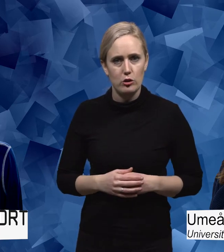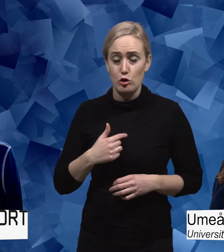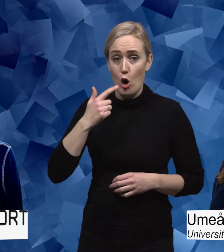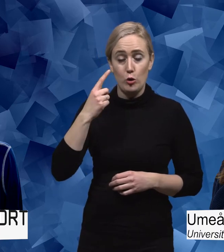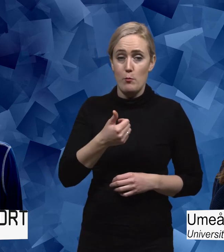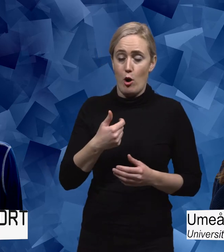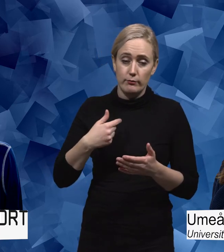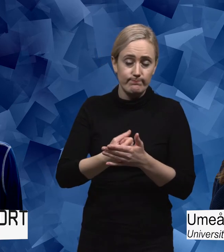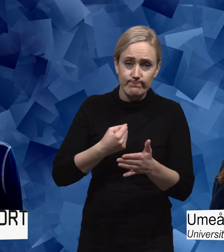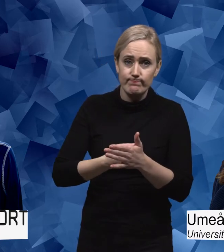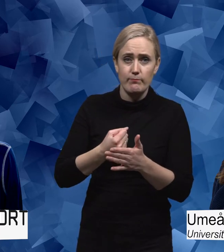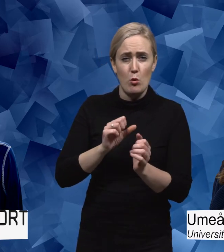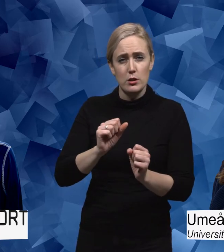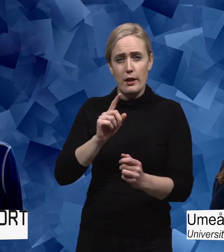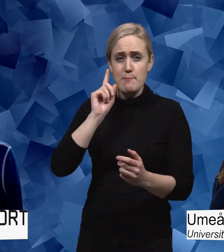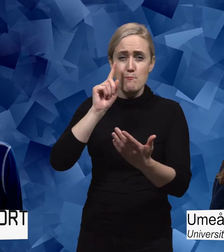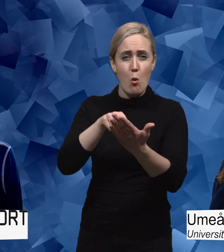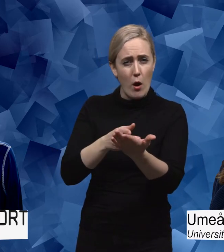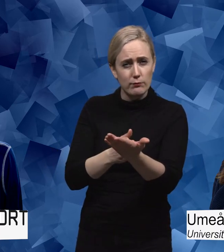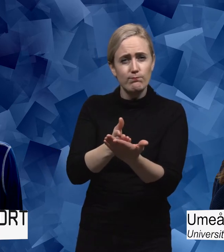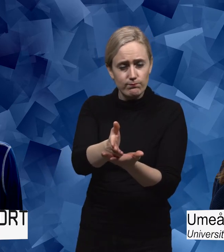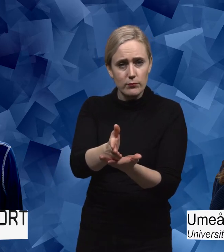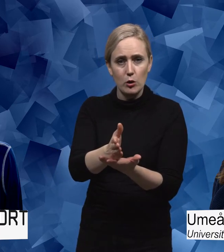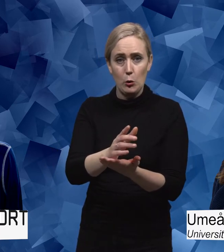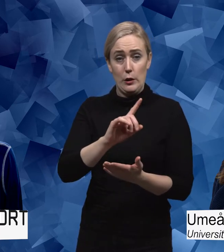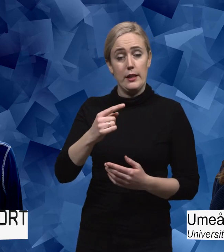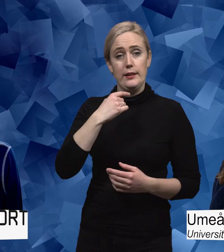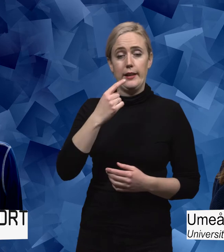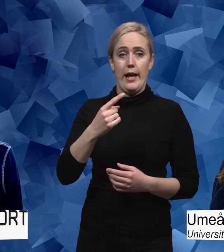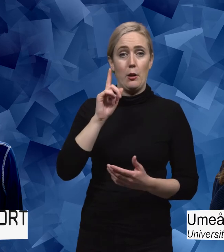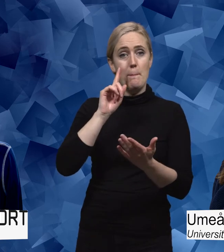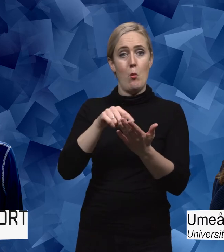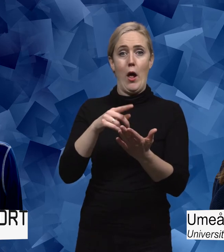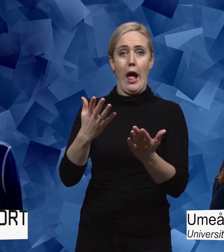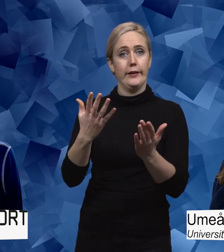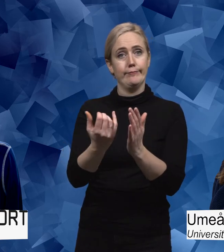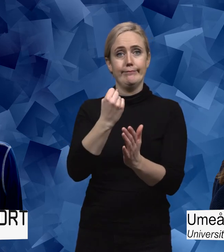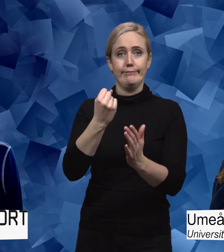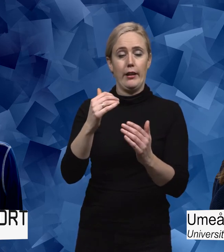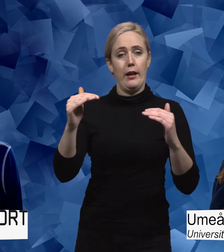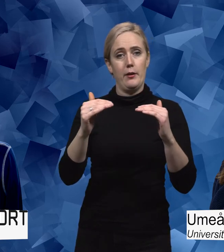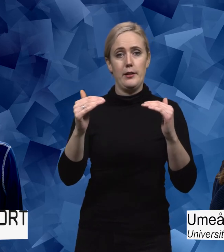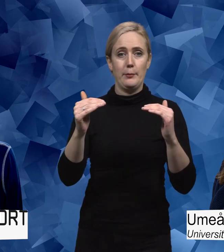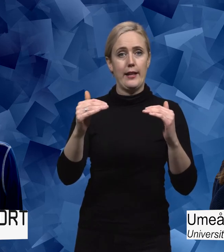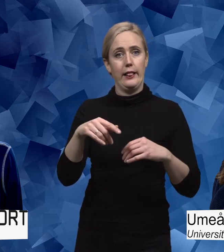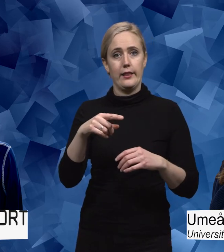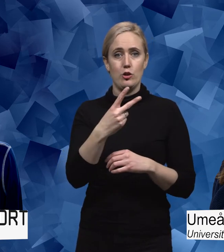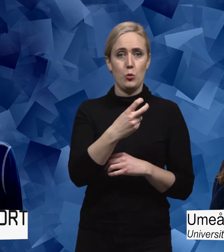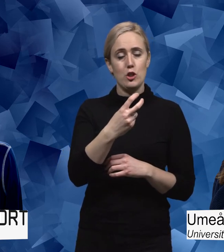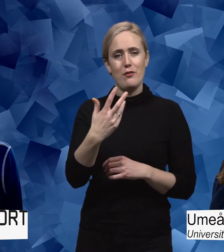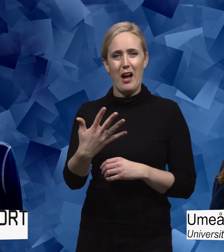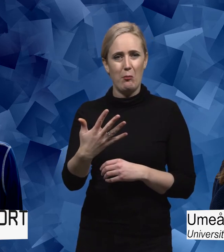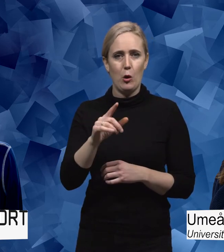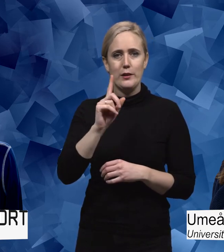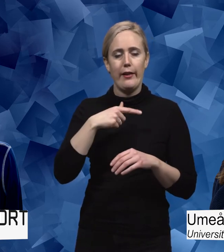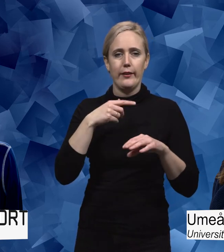enträget arbete. Man måste vara målinriktad. Man får heller inte säga att nu är målet att nå jämställdhet 2025 och